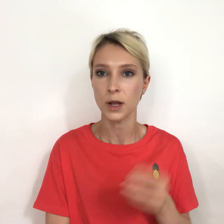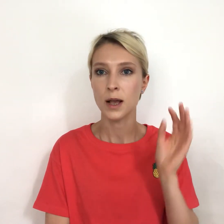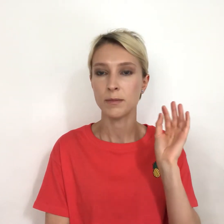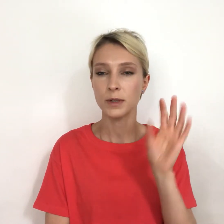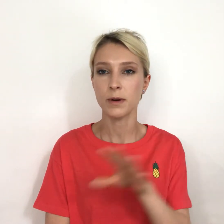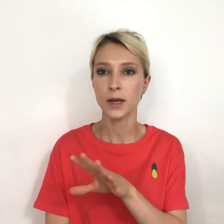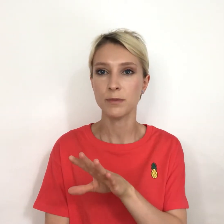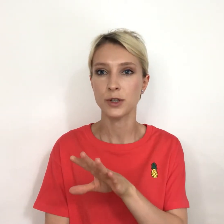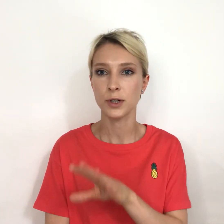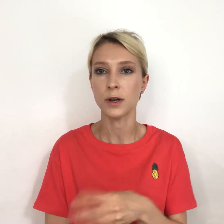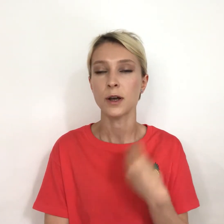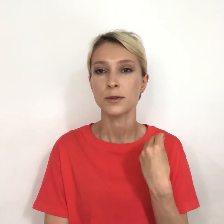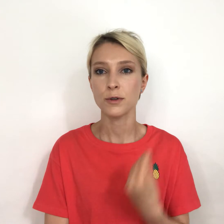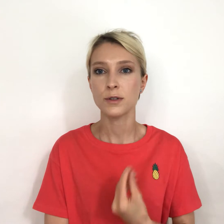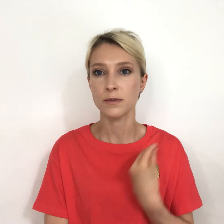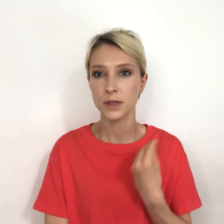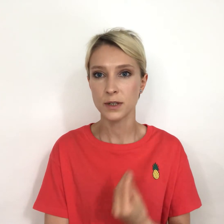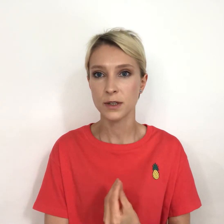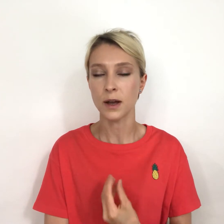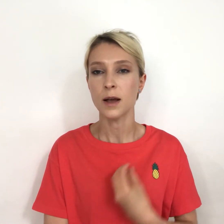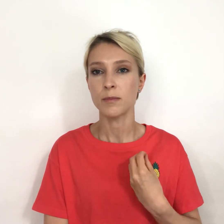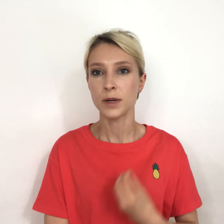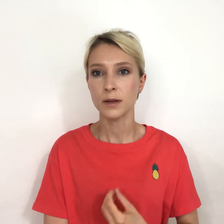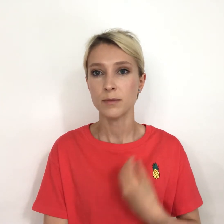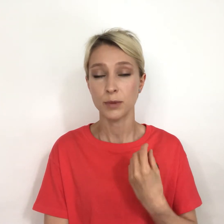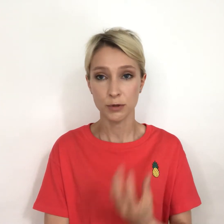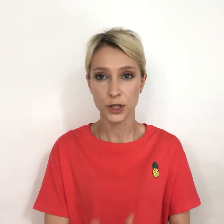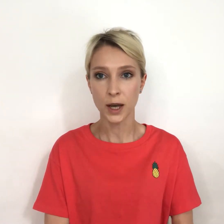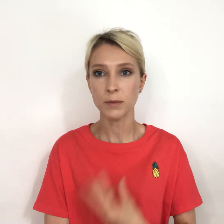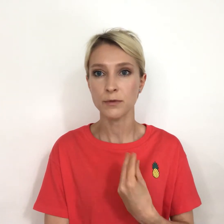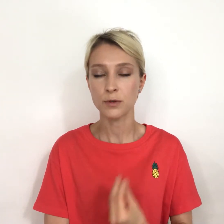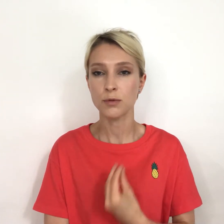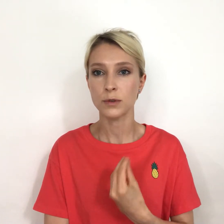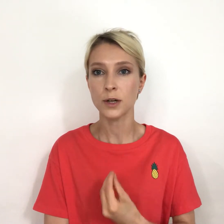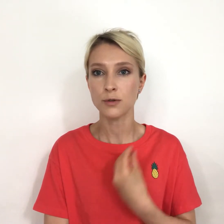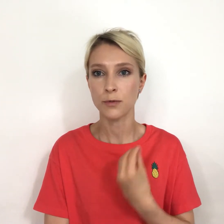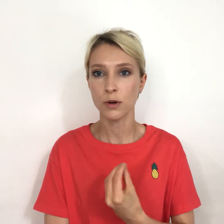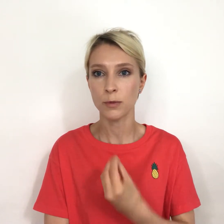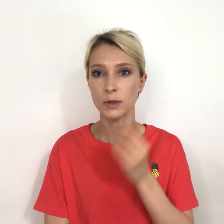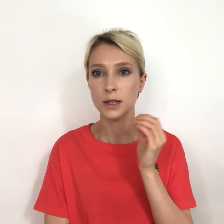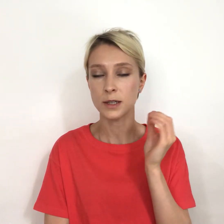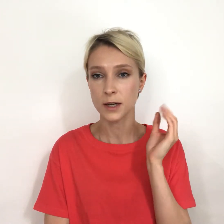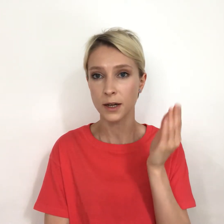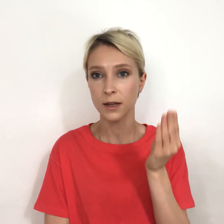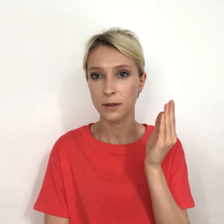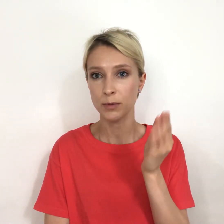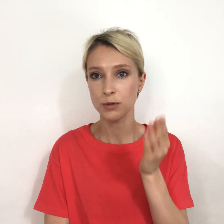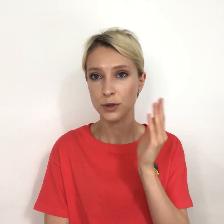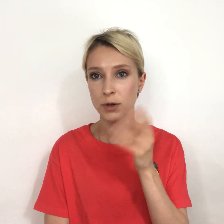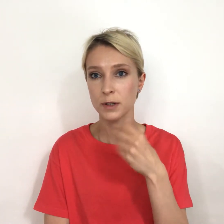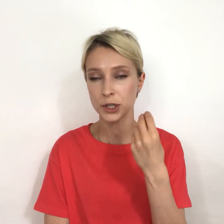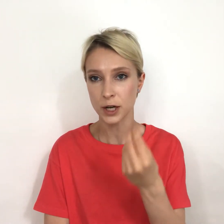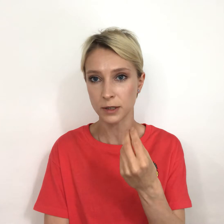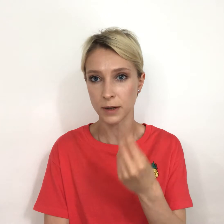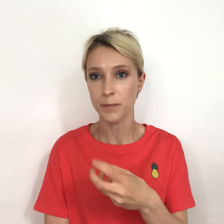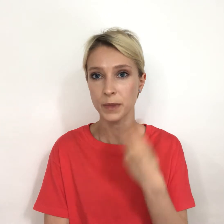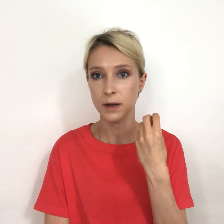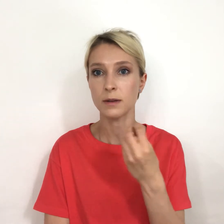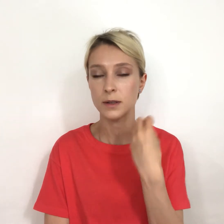Мы добавляем жиры. То есть, видите, мы получаем всю нашу формулу. Да, кстати, орехи это плюс еще и клетчатка. Они